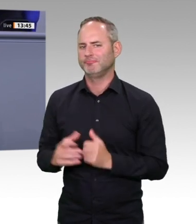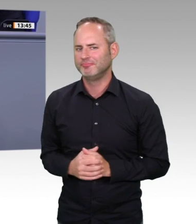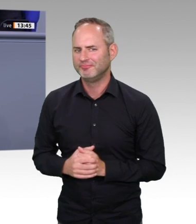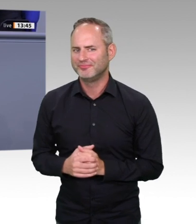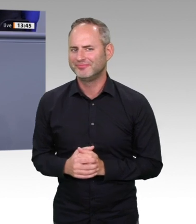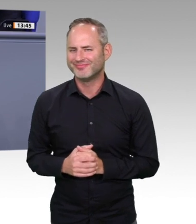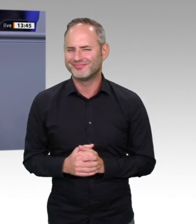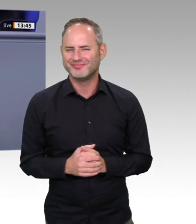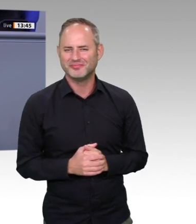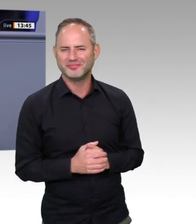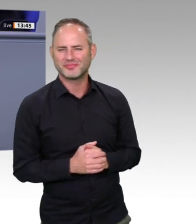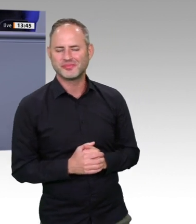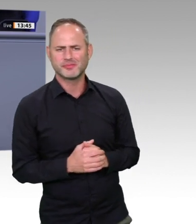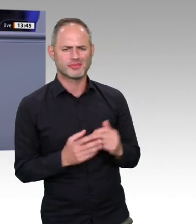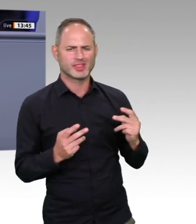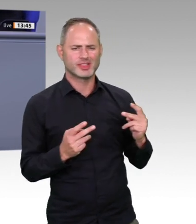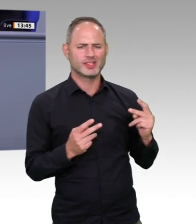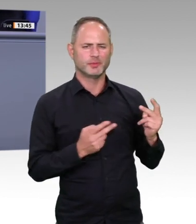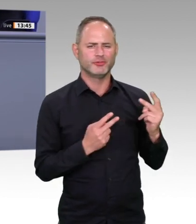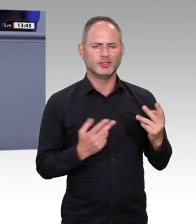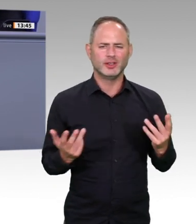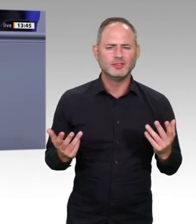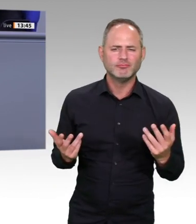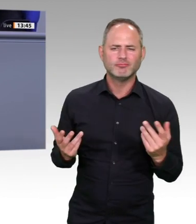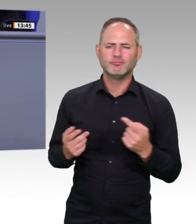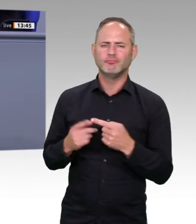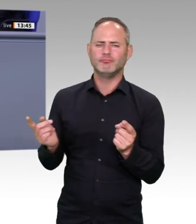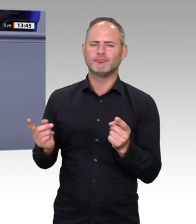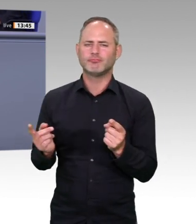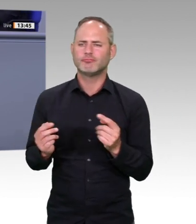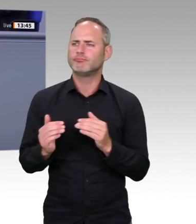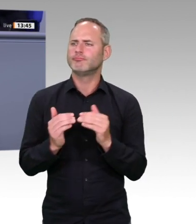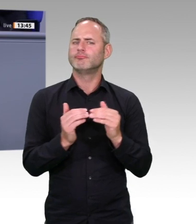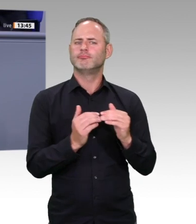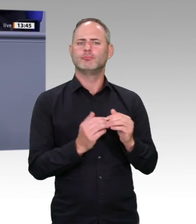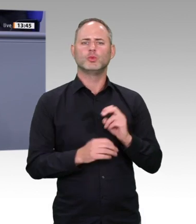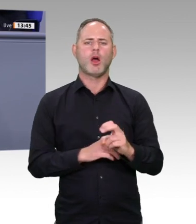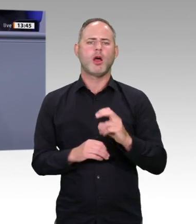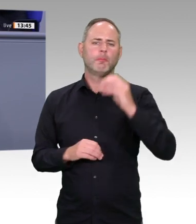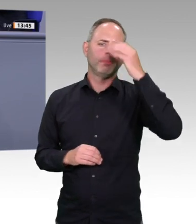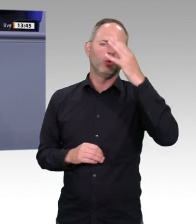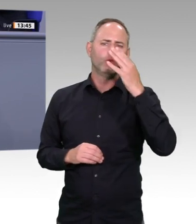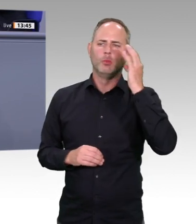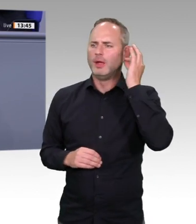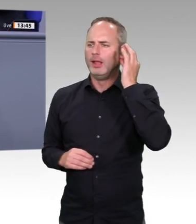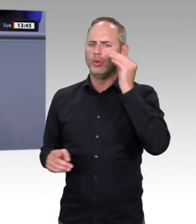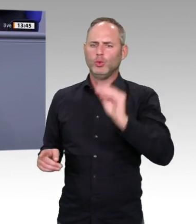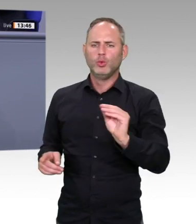Umfeld verantwortungsvoll umgehen. Wir alle müssen verstehen, dass die Maximierung von Gewinn und